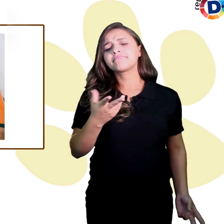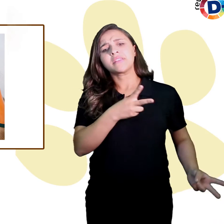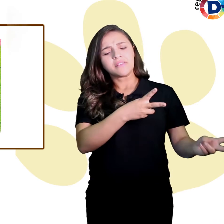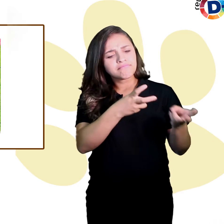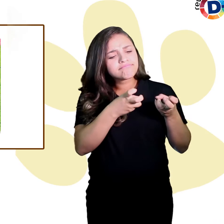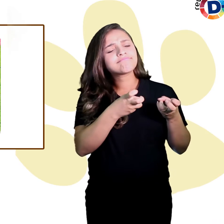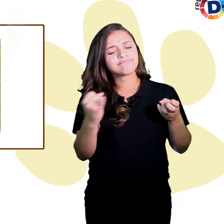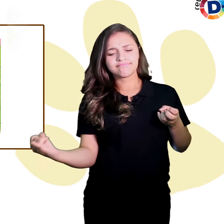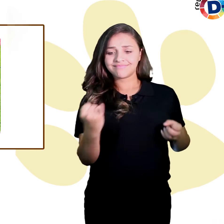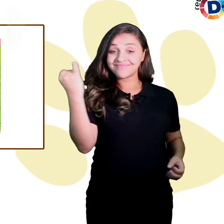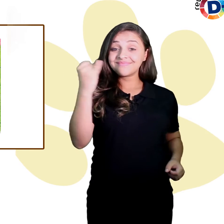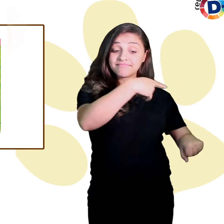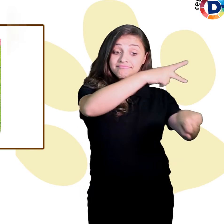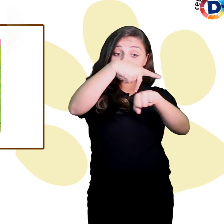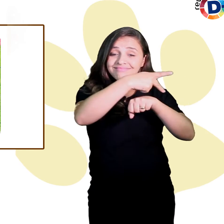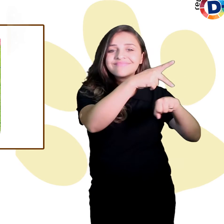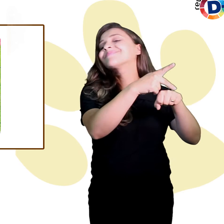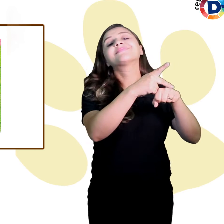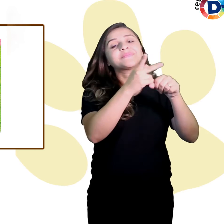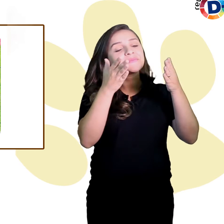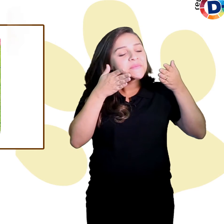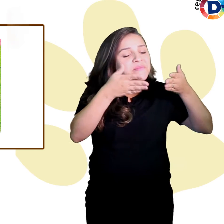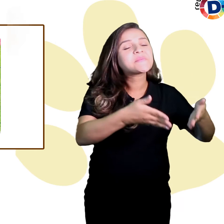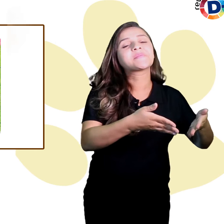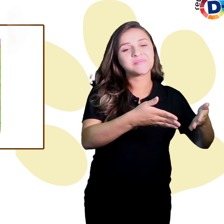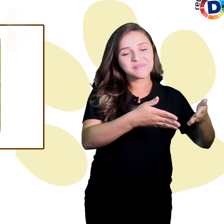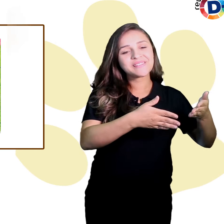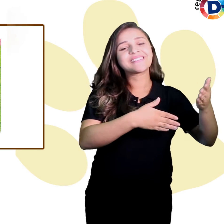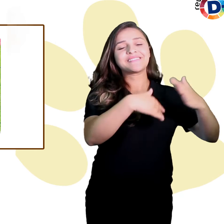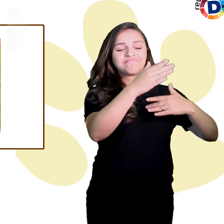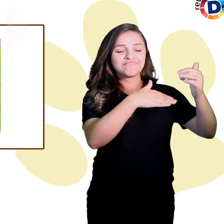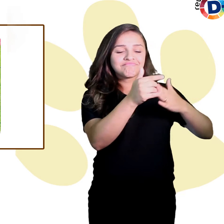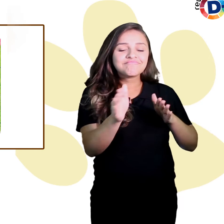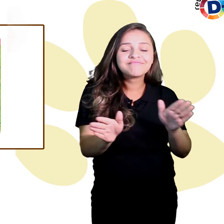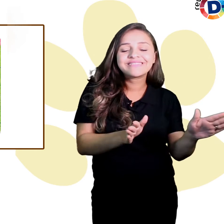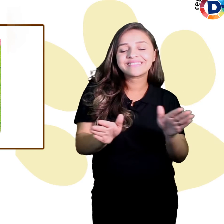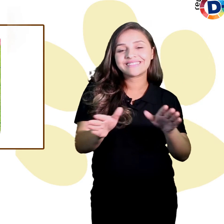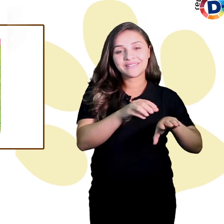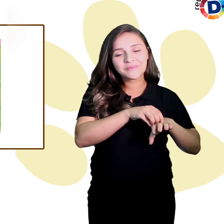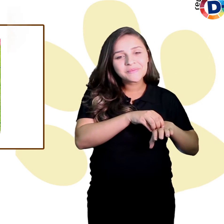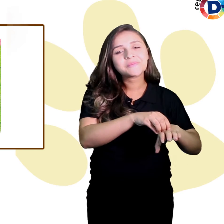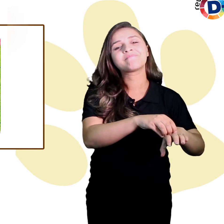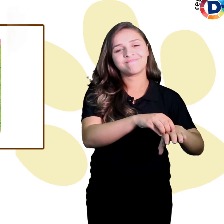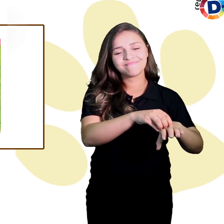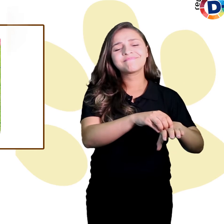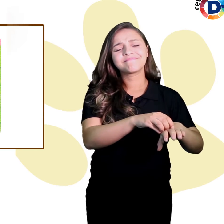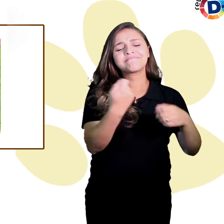que os países dão à acessibilidade ao turismo e não poderíamos deixar esse nicho de fora. Por